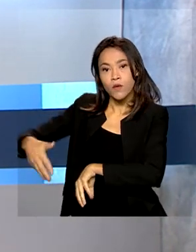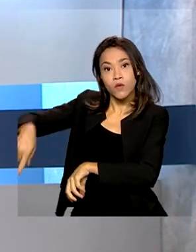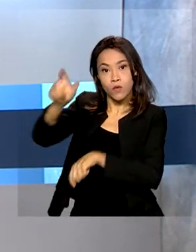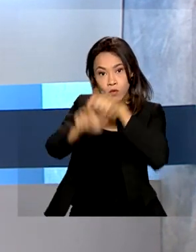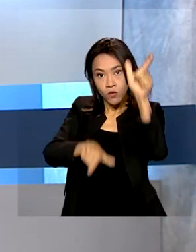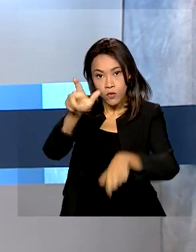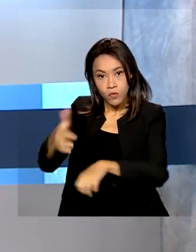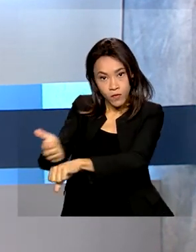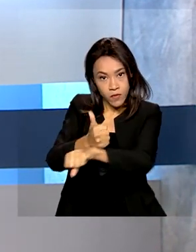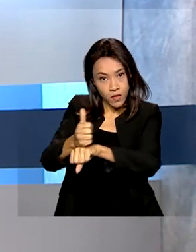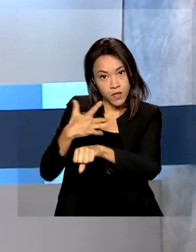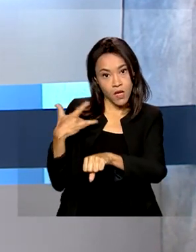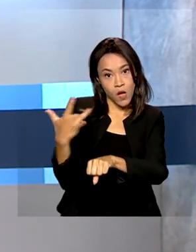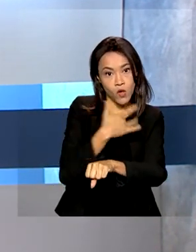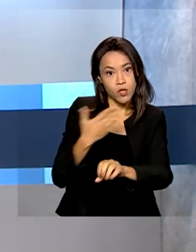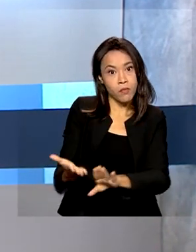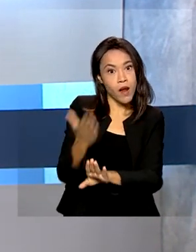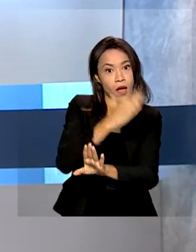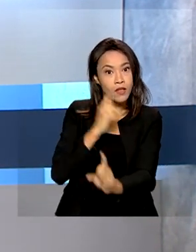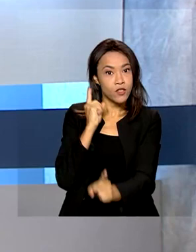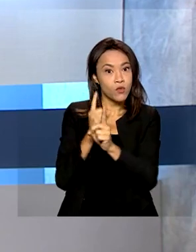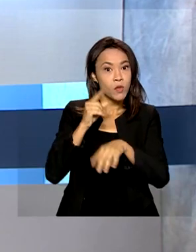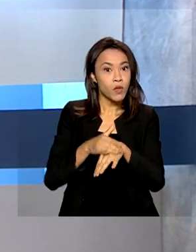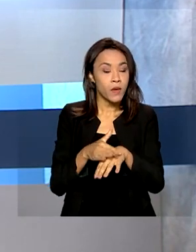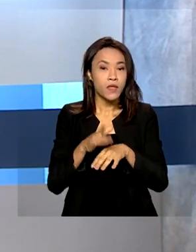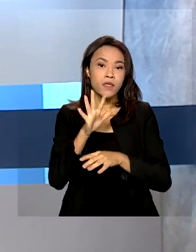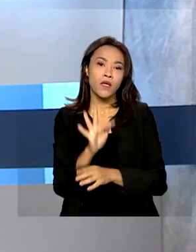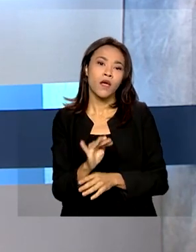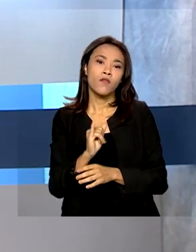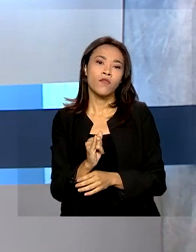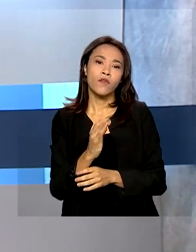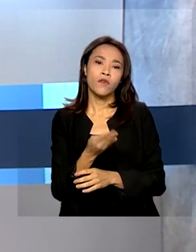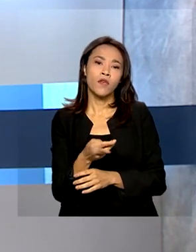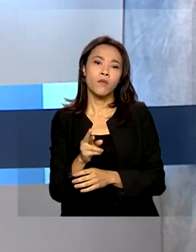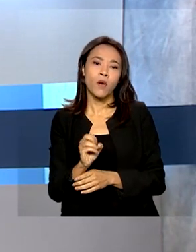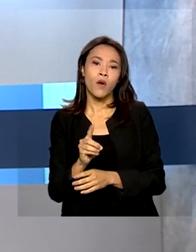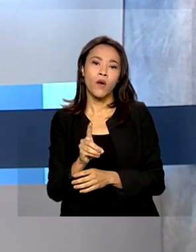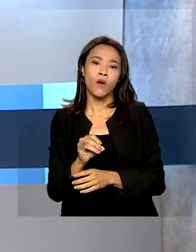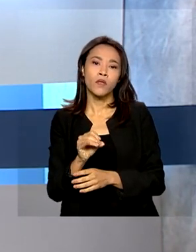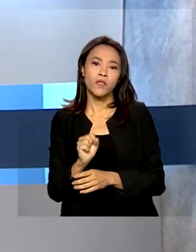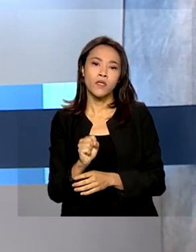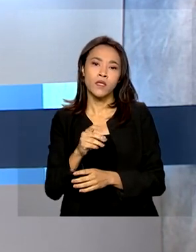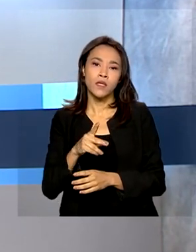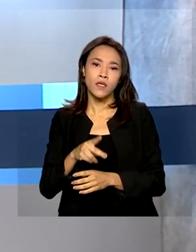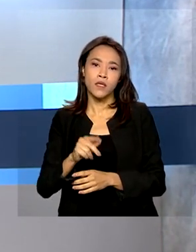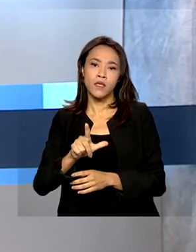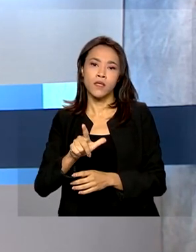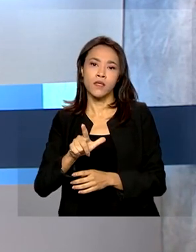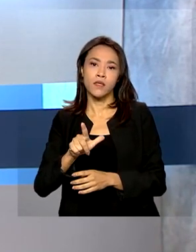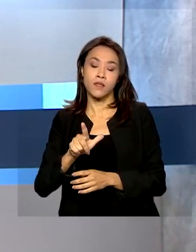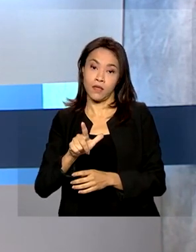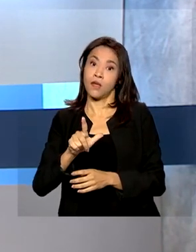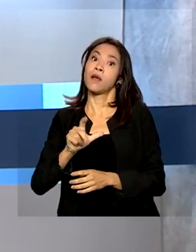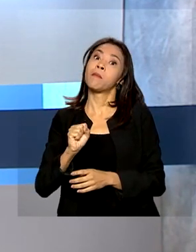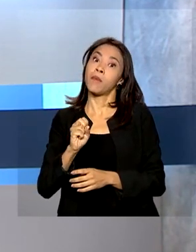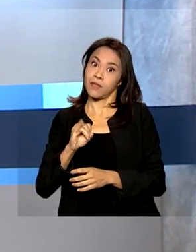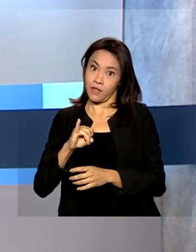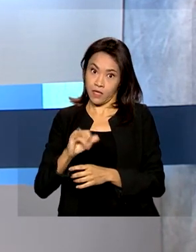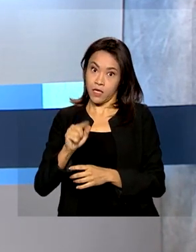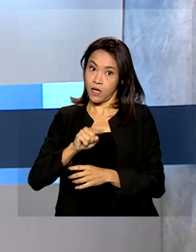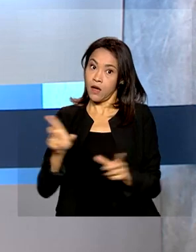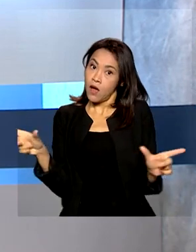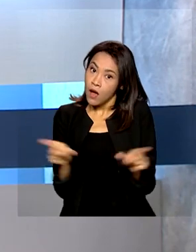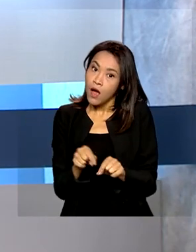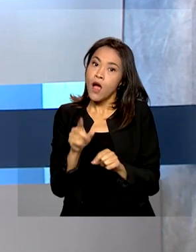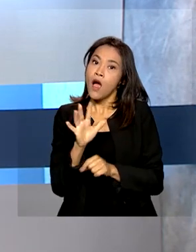diagnóstico precoce da fibrodisplasia ossificante progressiva. A chamada FOP é uma doença rara